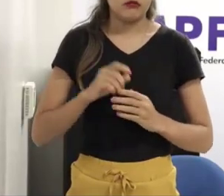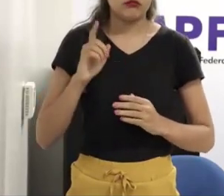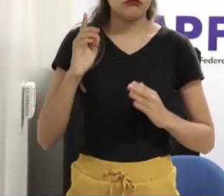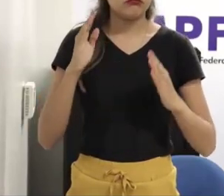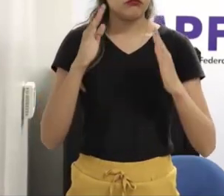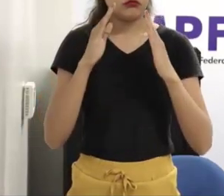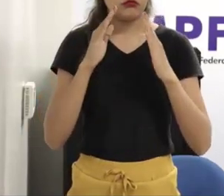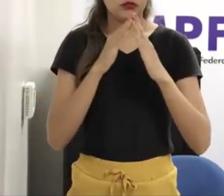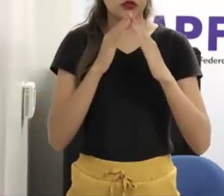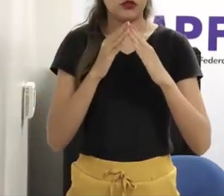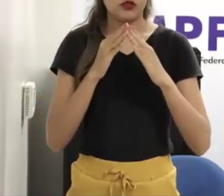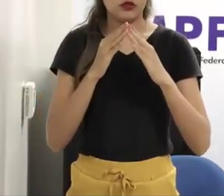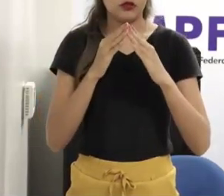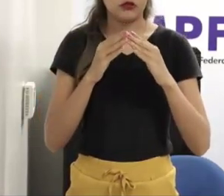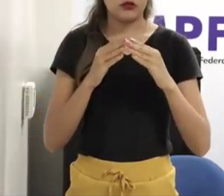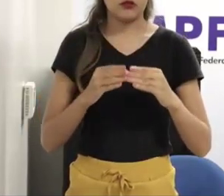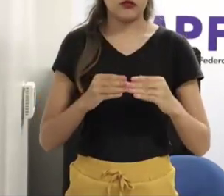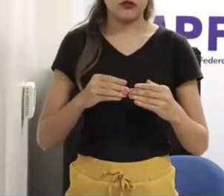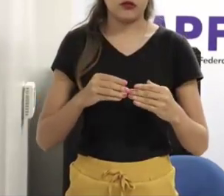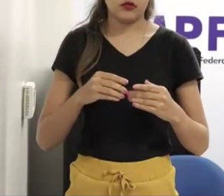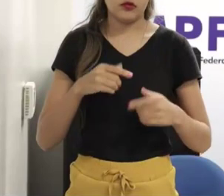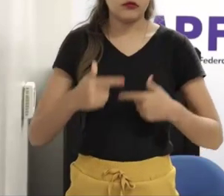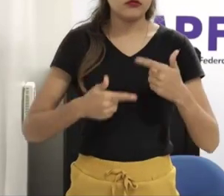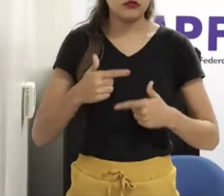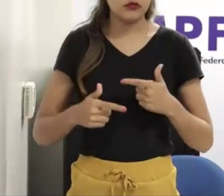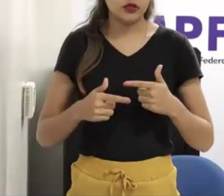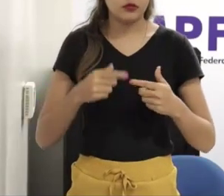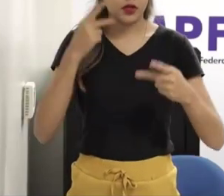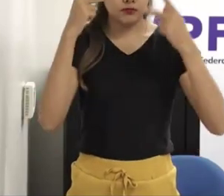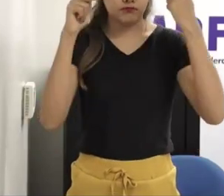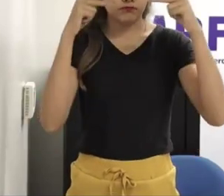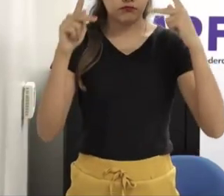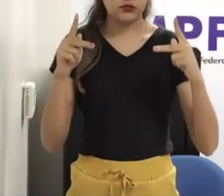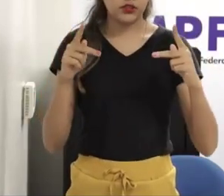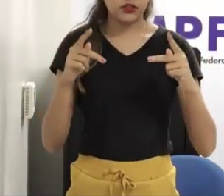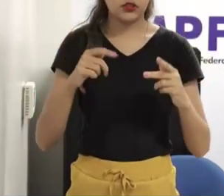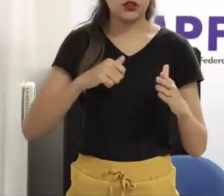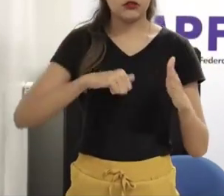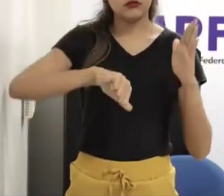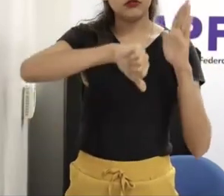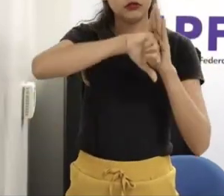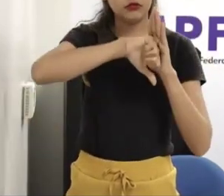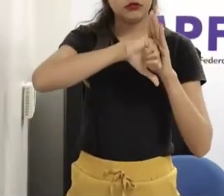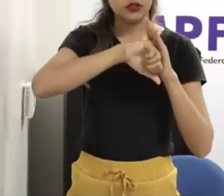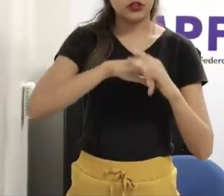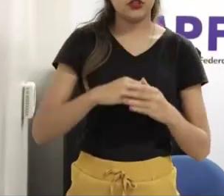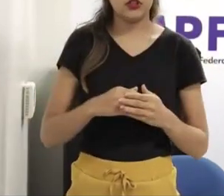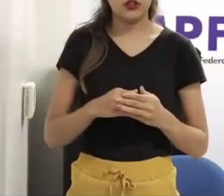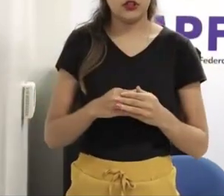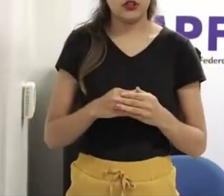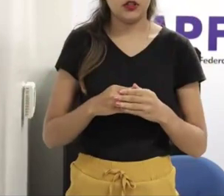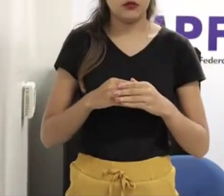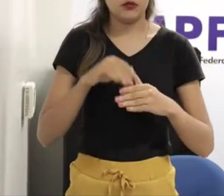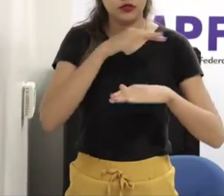crimes sexuais não virtuais, os abusos físicos, vou chamar